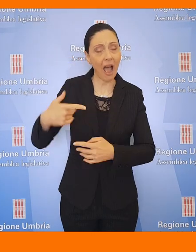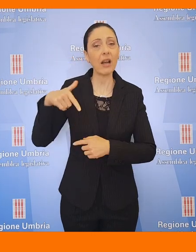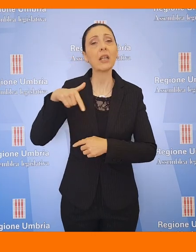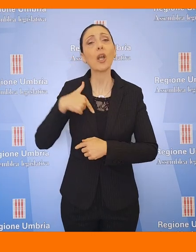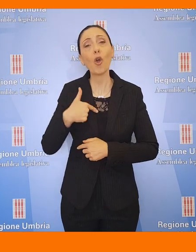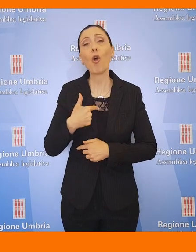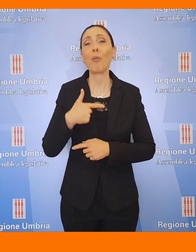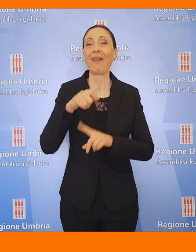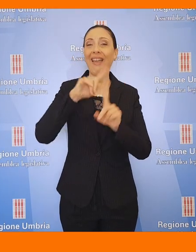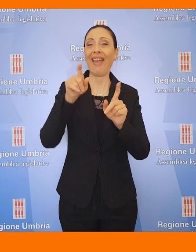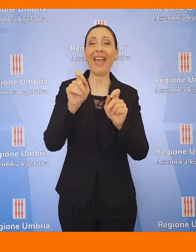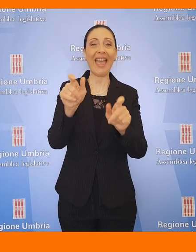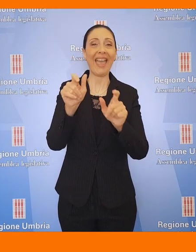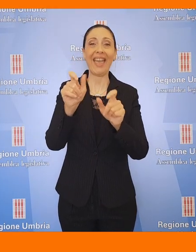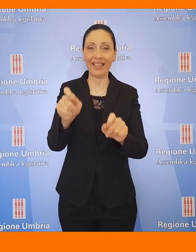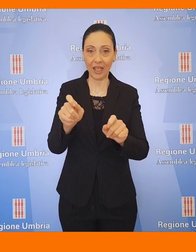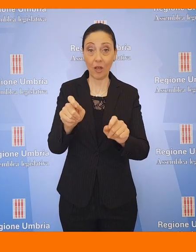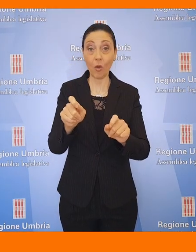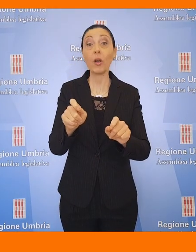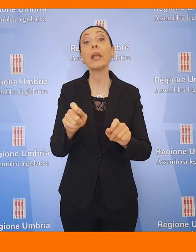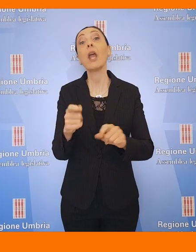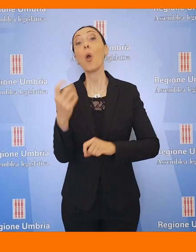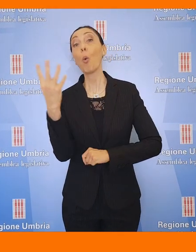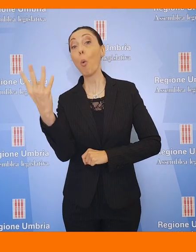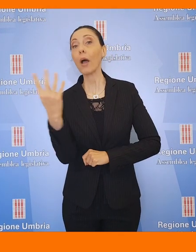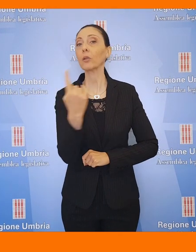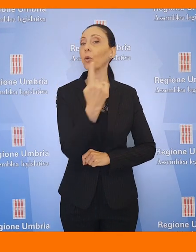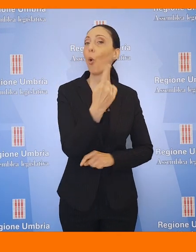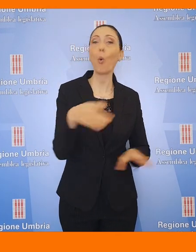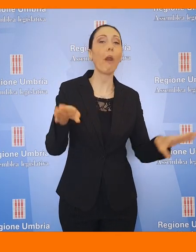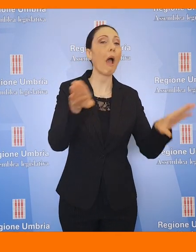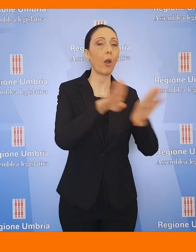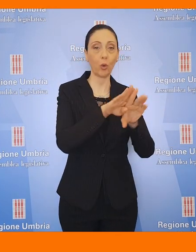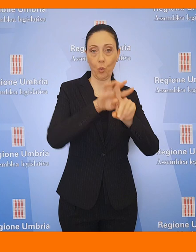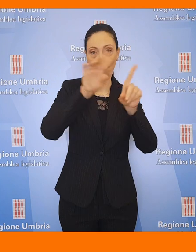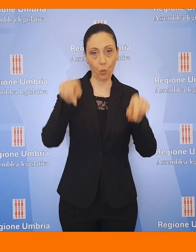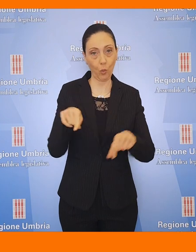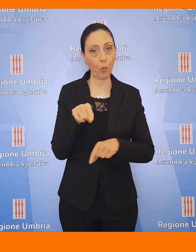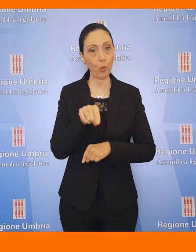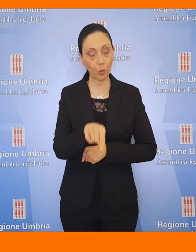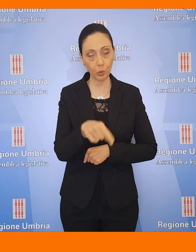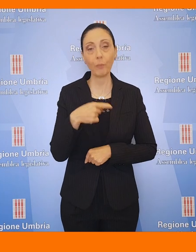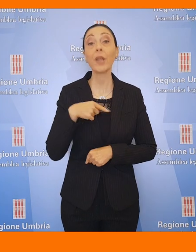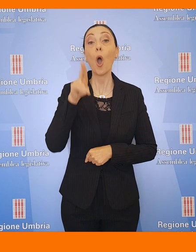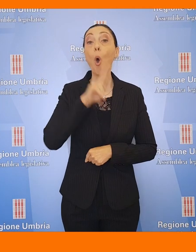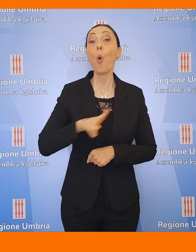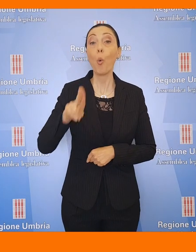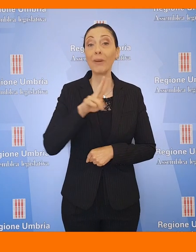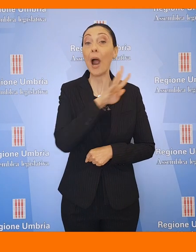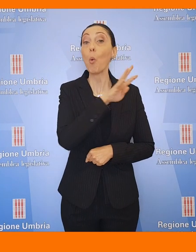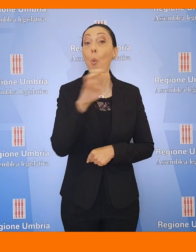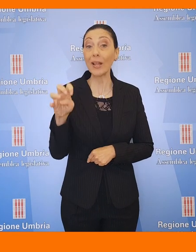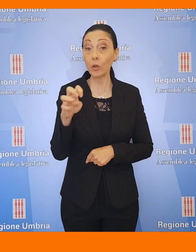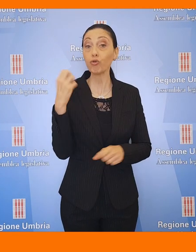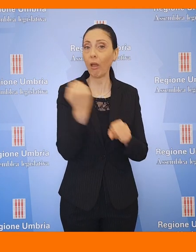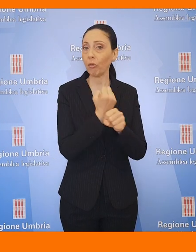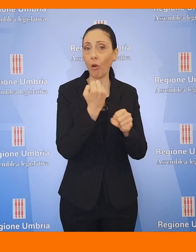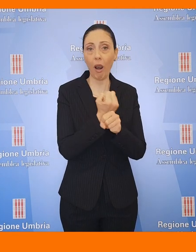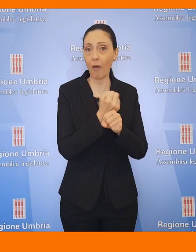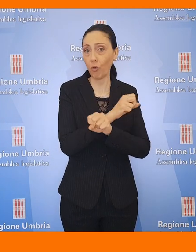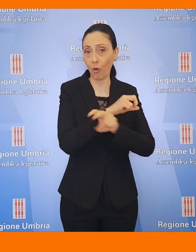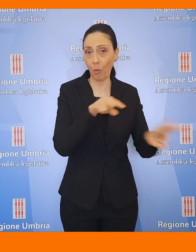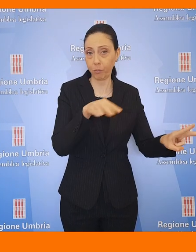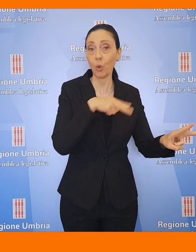la chiusura di almeno un punto su quattro. In Umbria si registra la perdita di 400 posti di lavoro tra i giornalai dal 2011 al